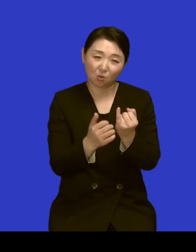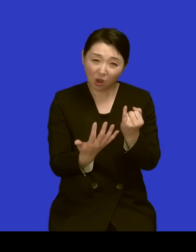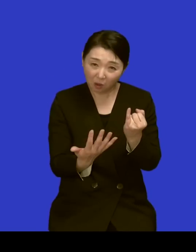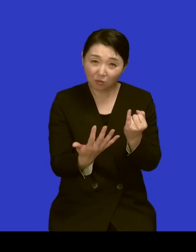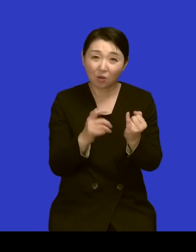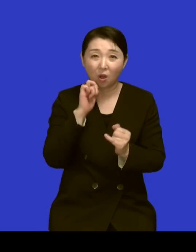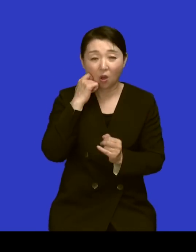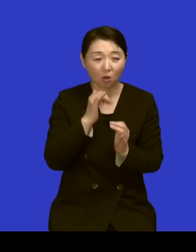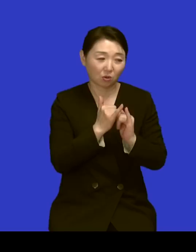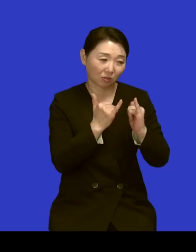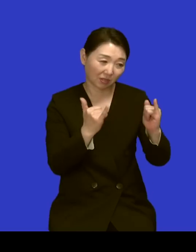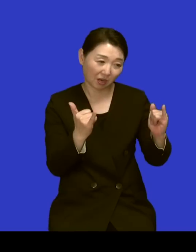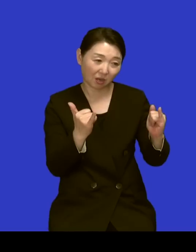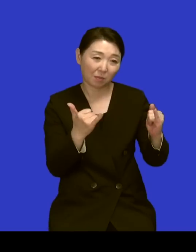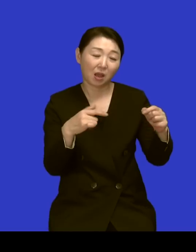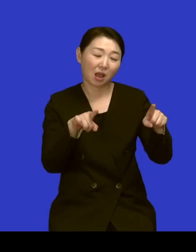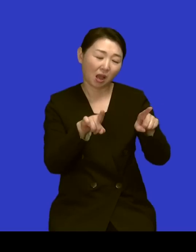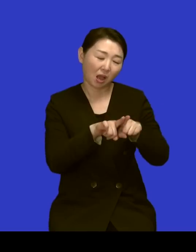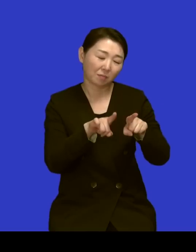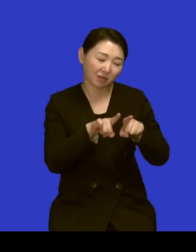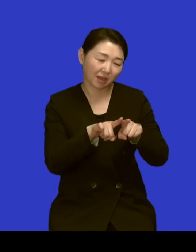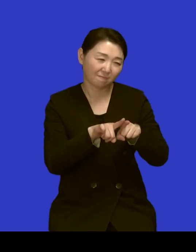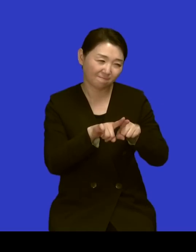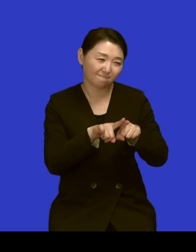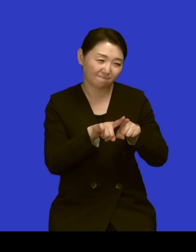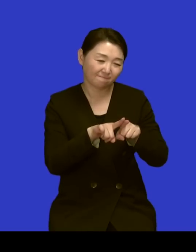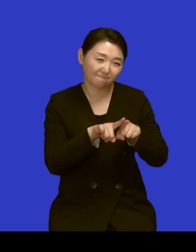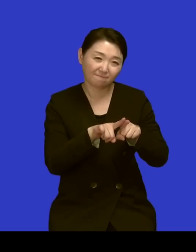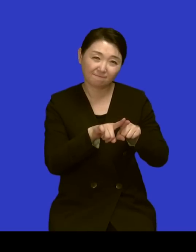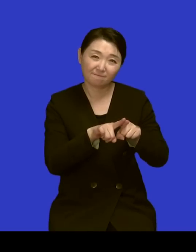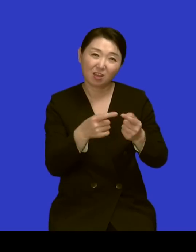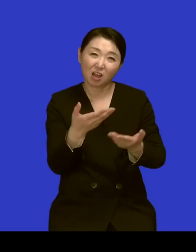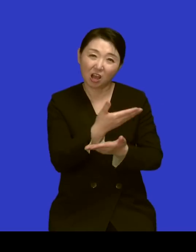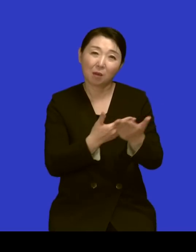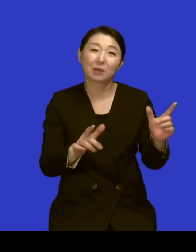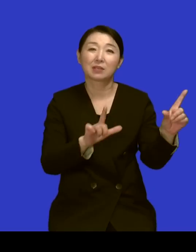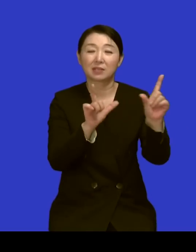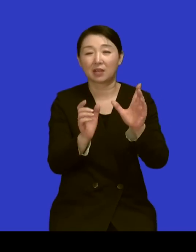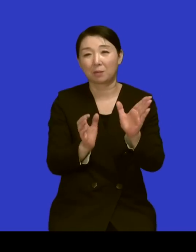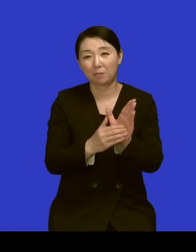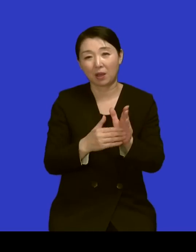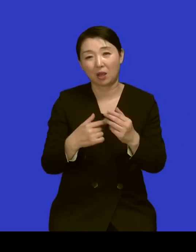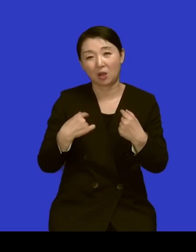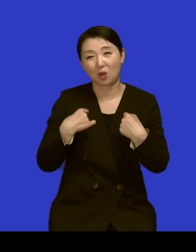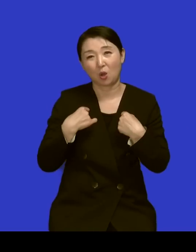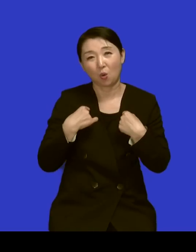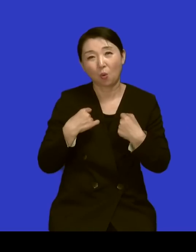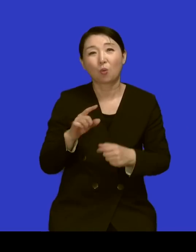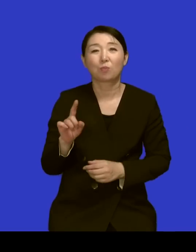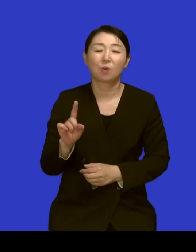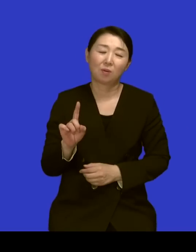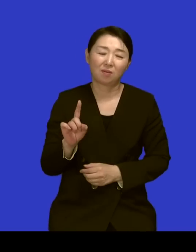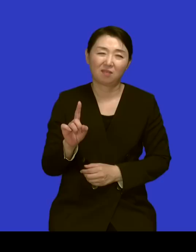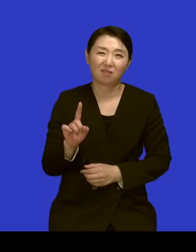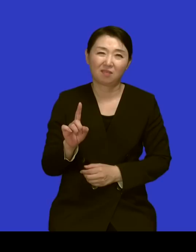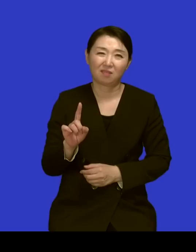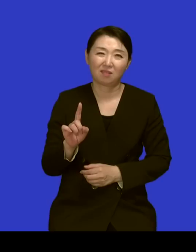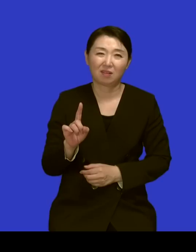사람들하고 실험하면서 사신 분이라 옷에 대한 거는 뭐 양장은 말할 것도 없고 생각도 없고